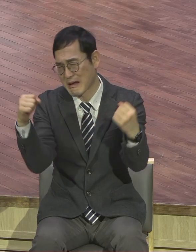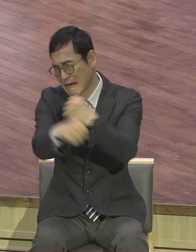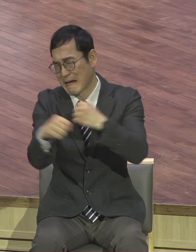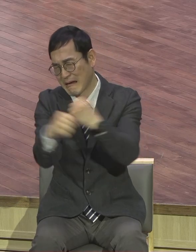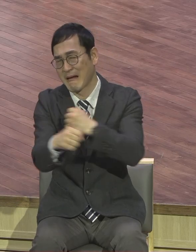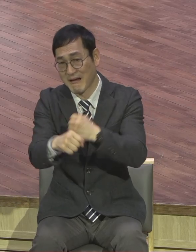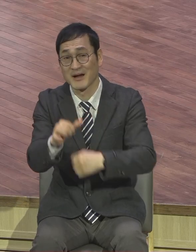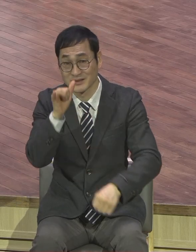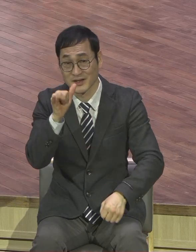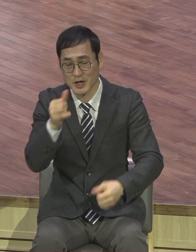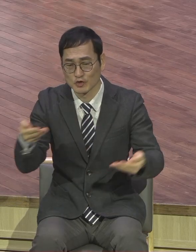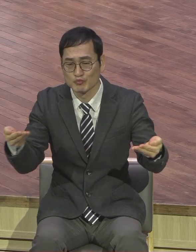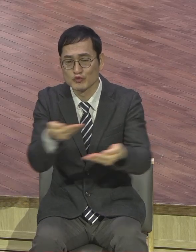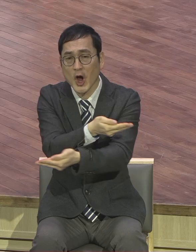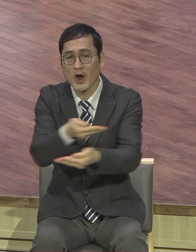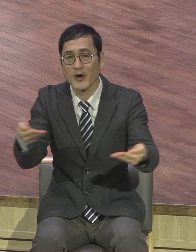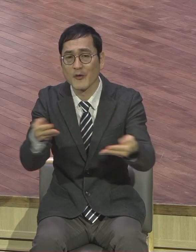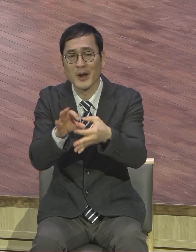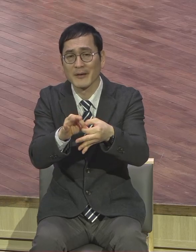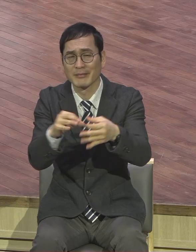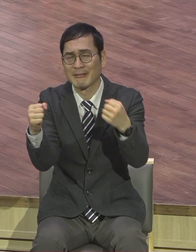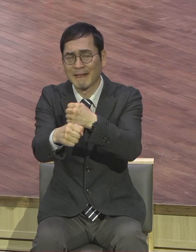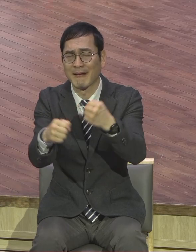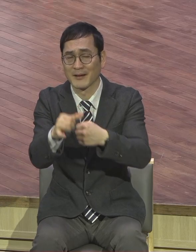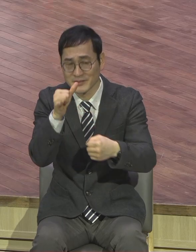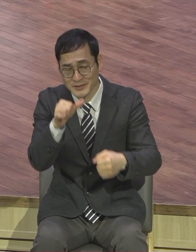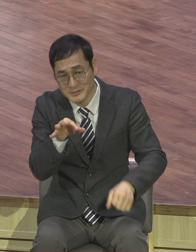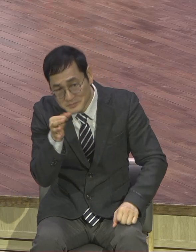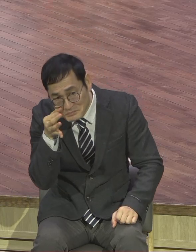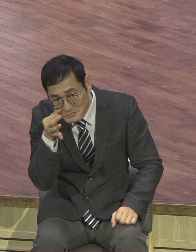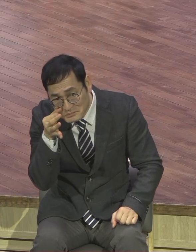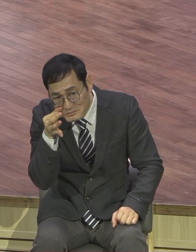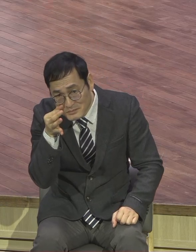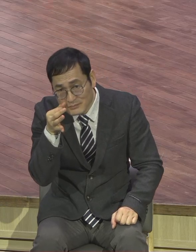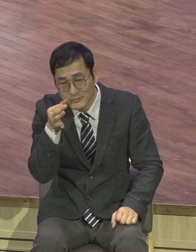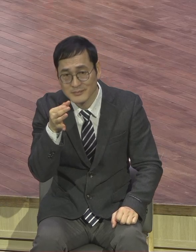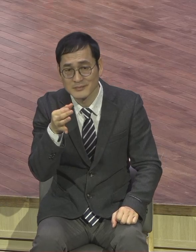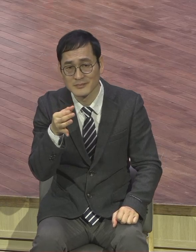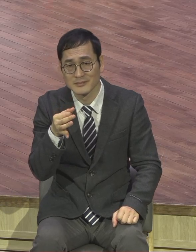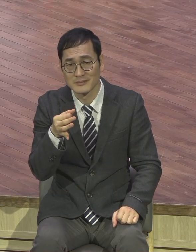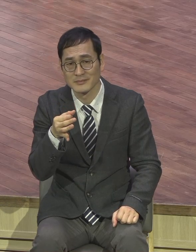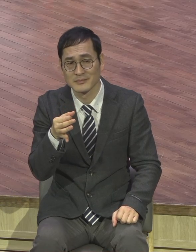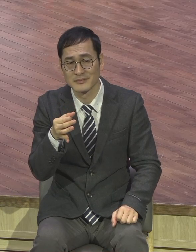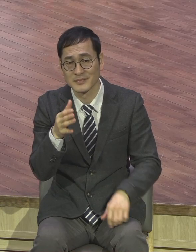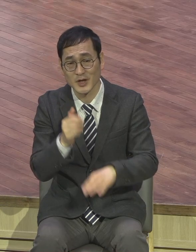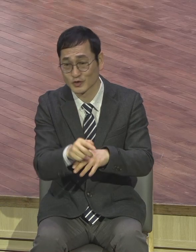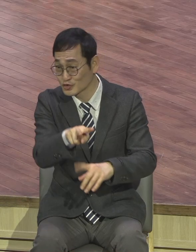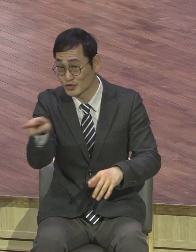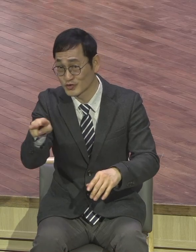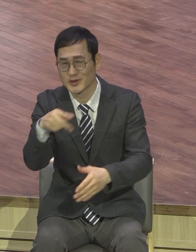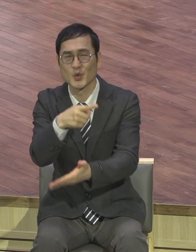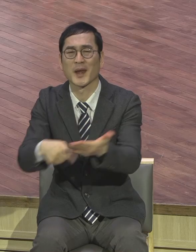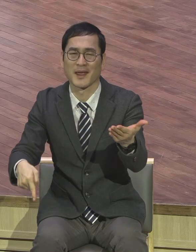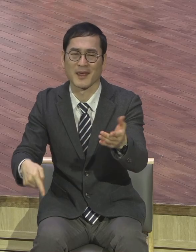고고댈 하잖아요. 둘 다 손해받잖아요. 제가 이 말씀 드립니까. 상식이